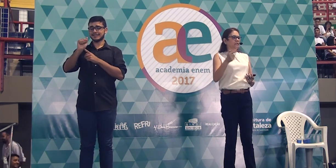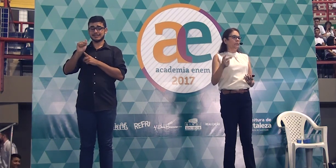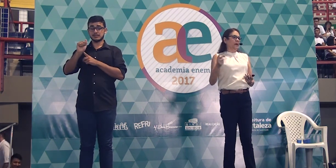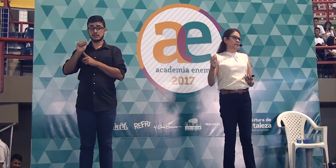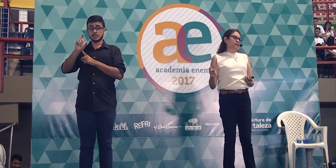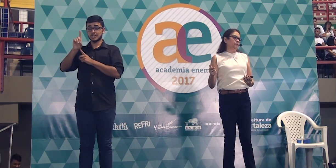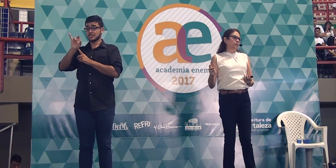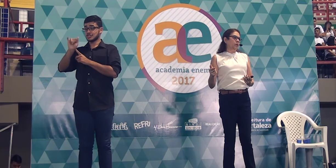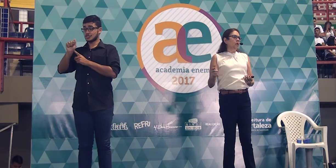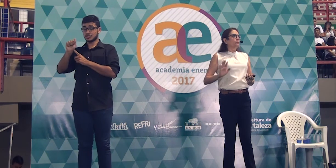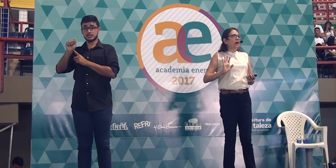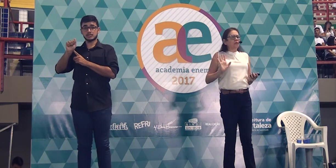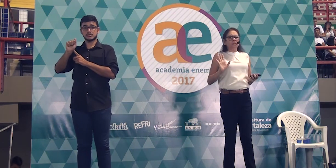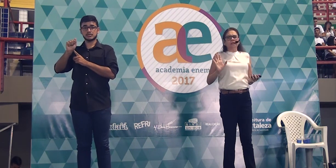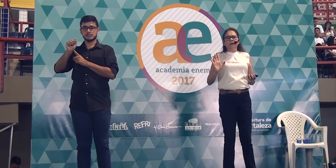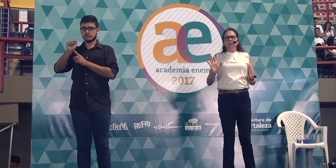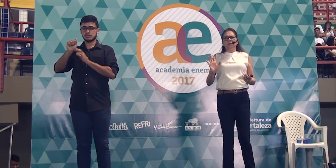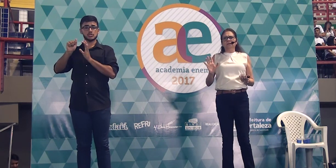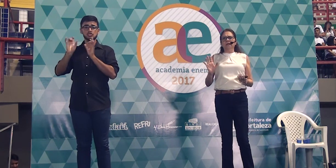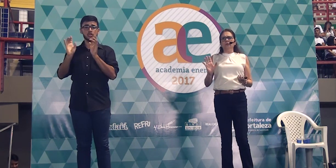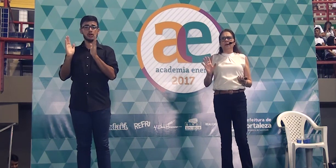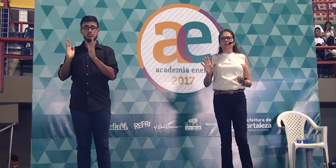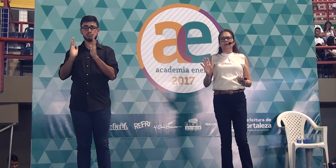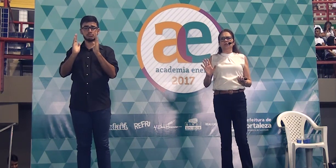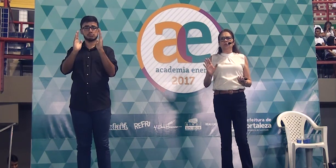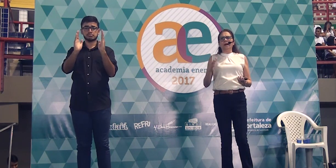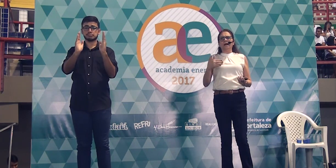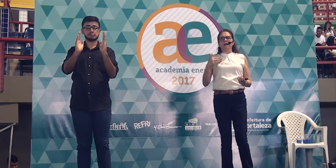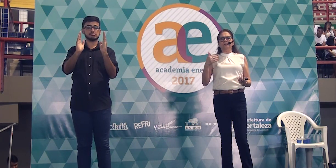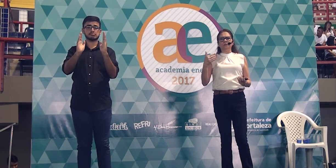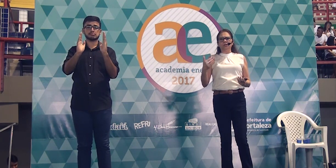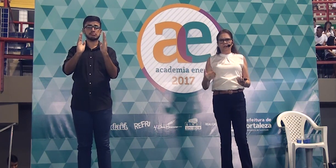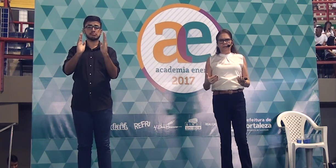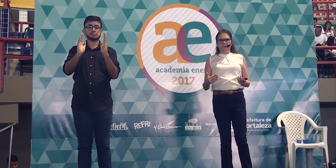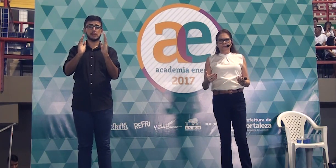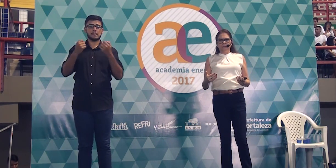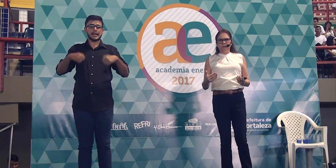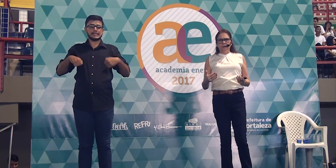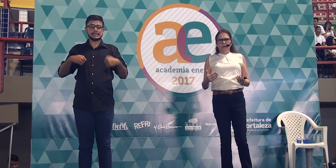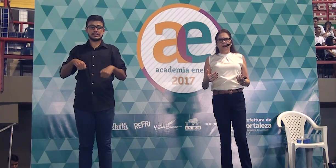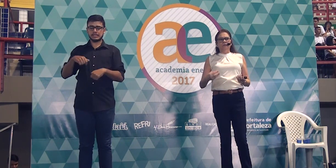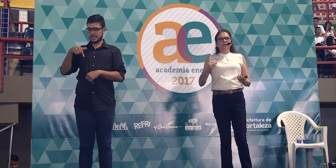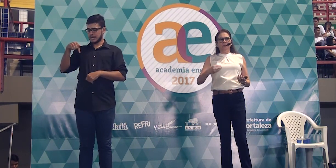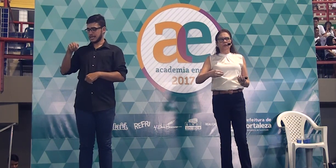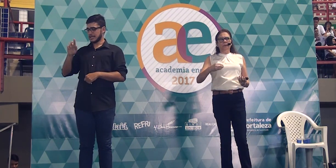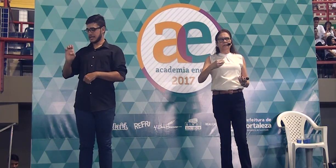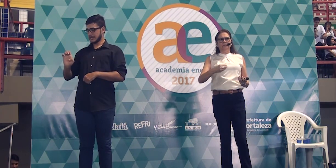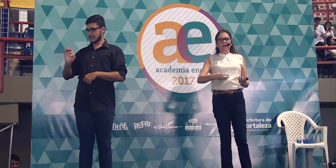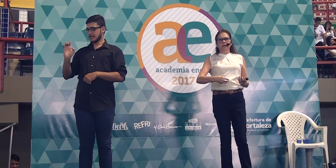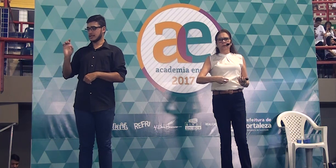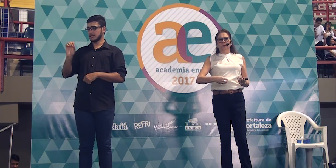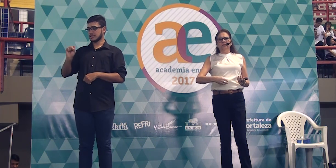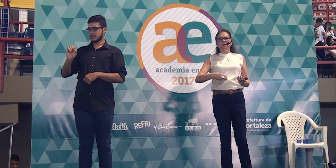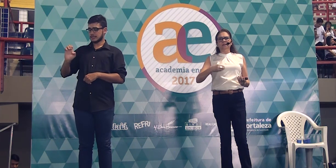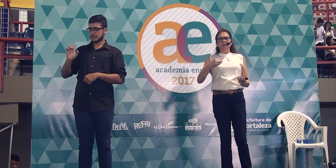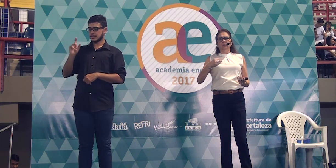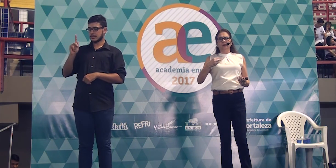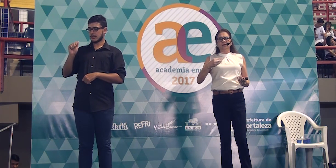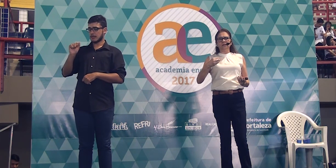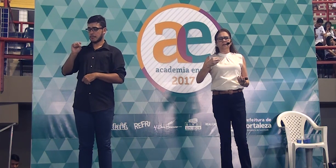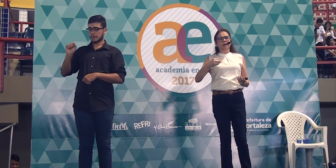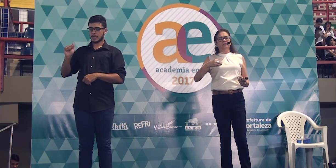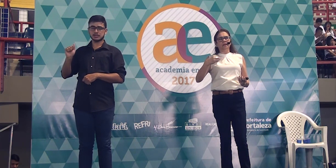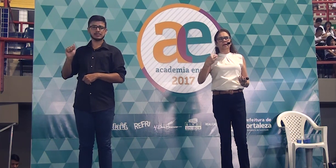dia que se passa. Basta eu dizer no meu texto, a cada dia, a vida do brasileiro tem